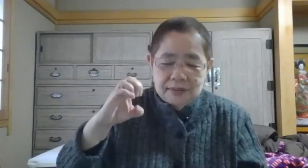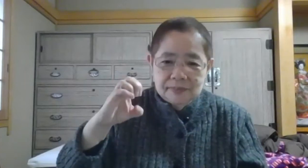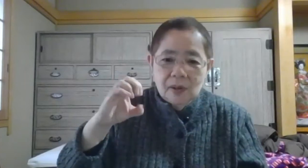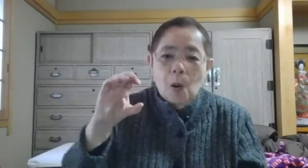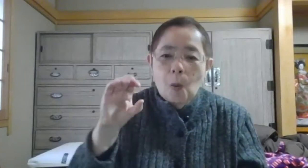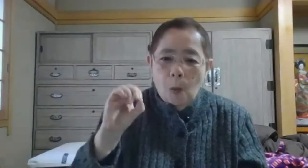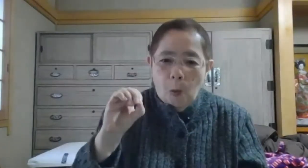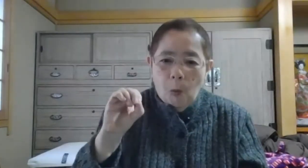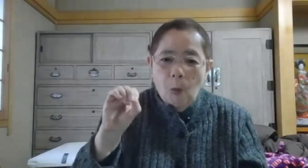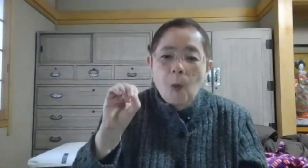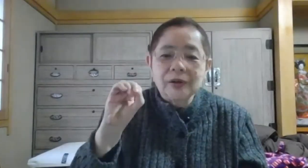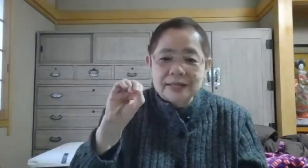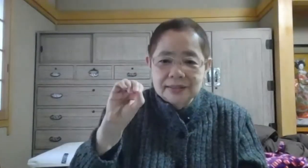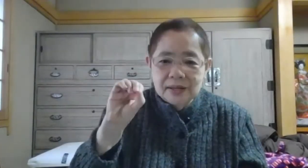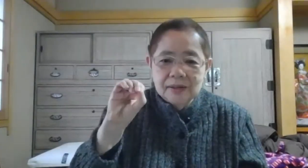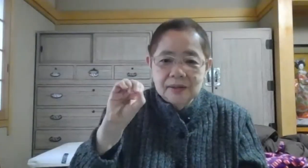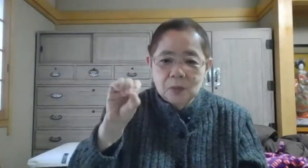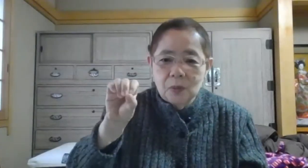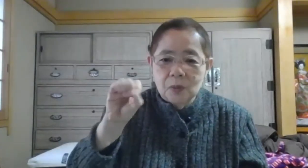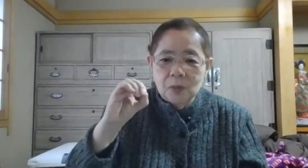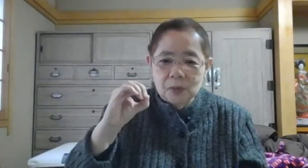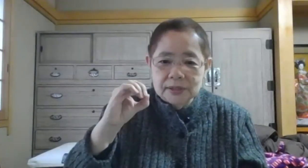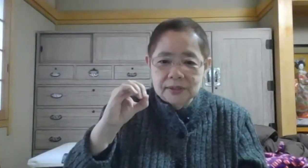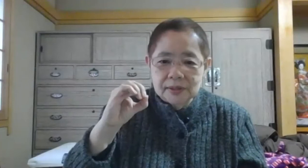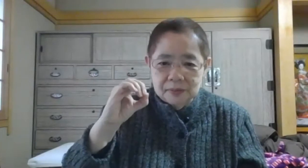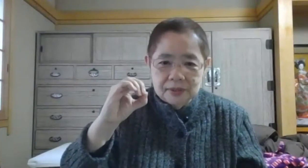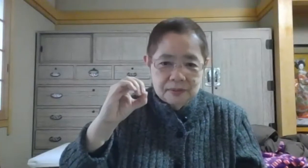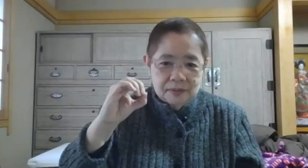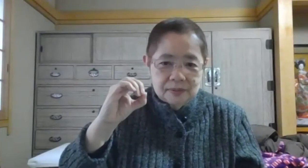おおおですねおはい